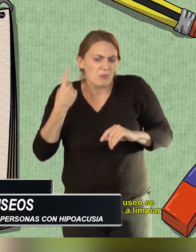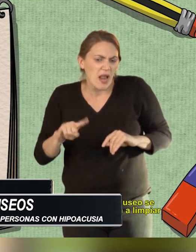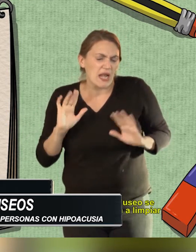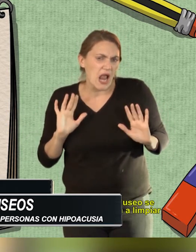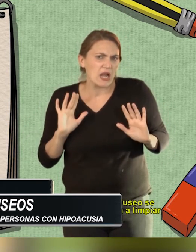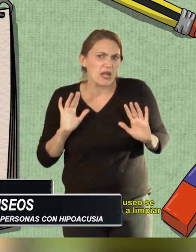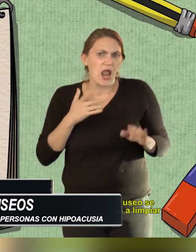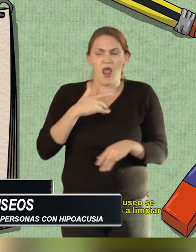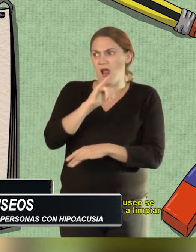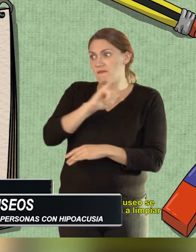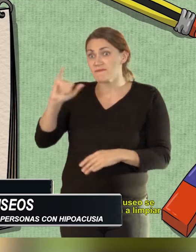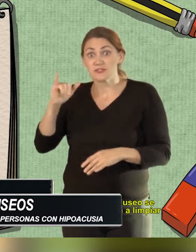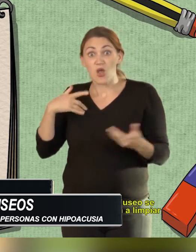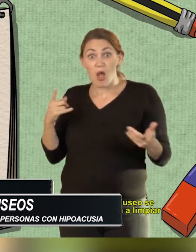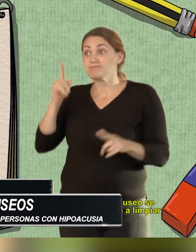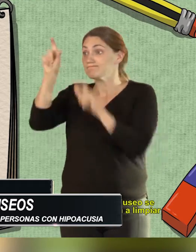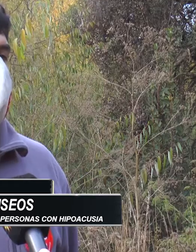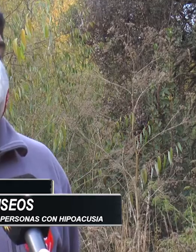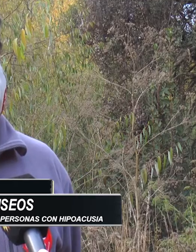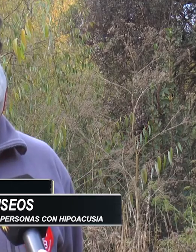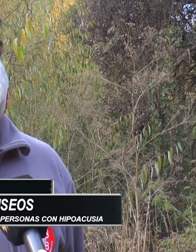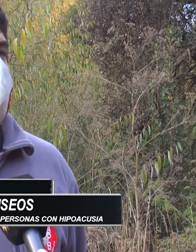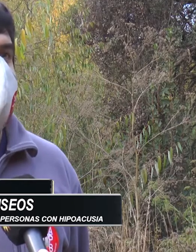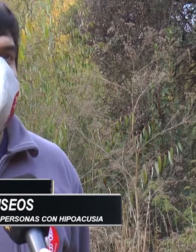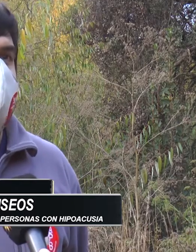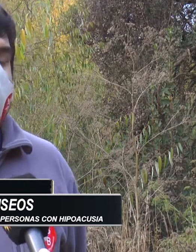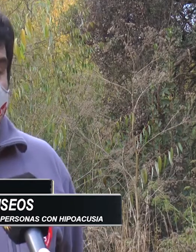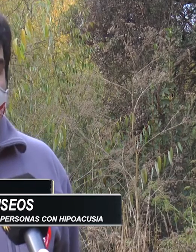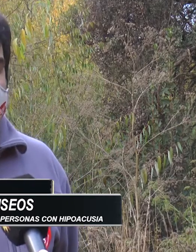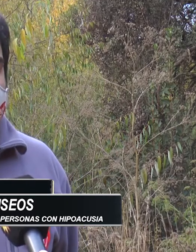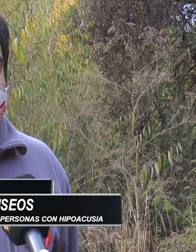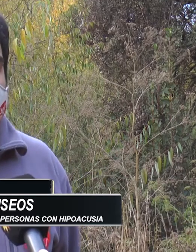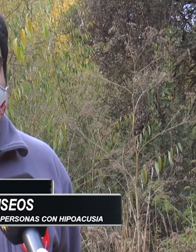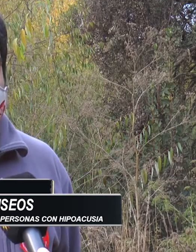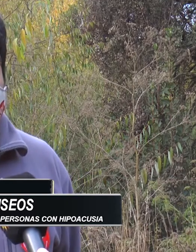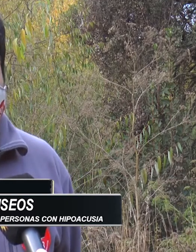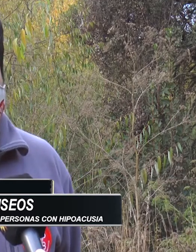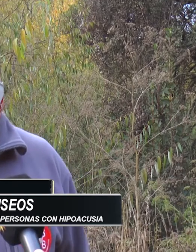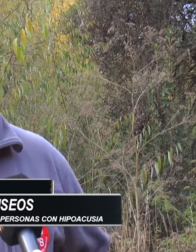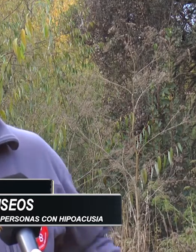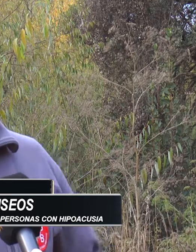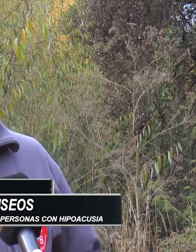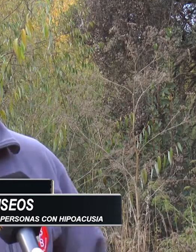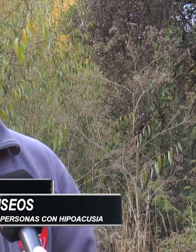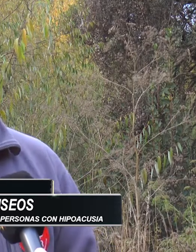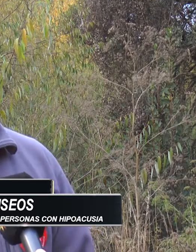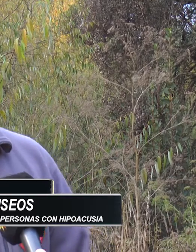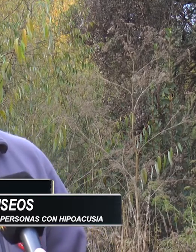muchas de las personas también no pueden leer, así que, bueno,